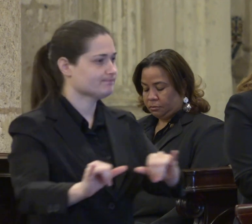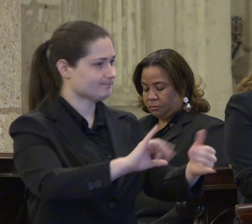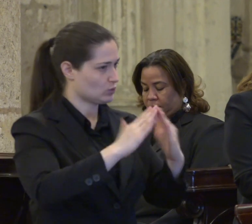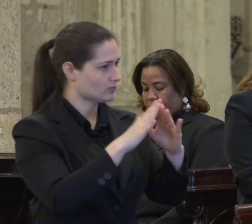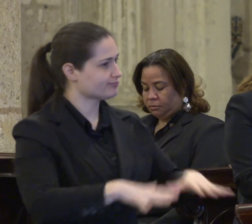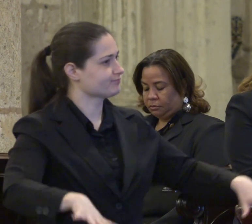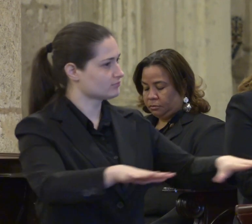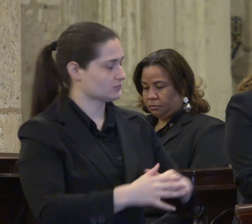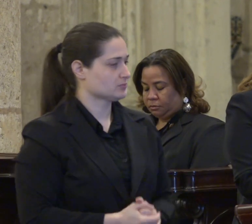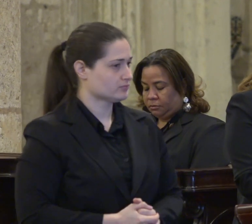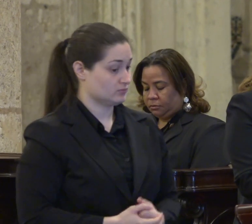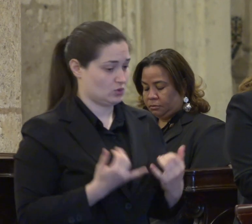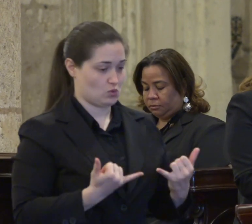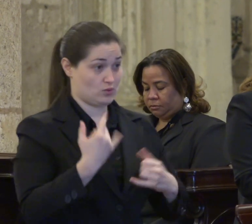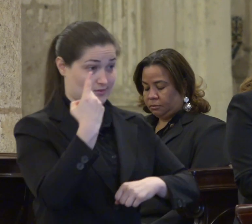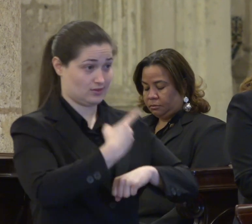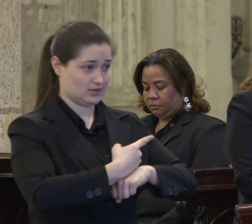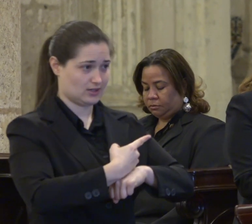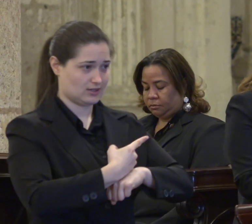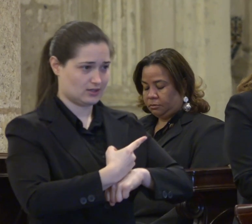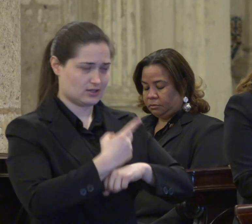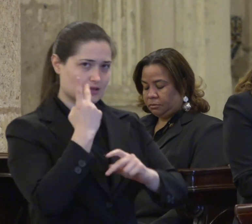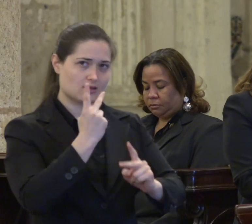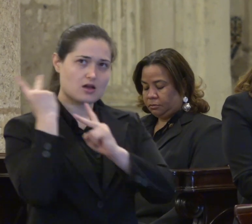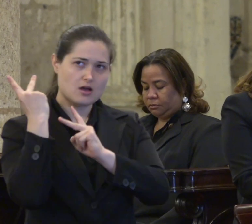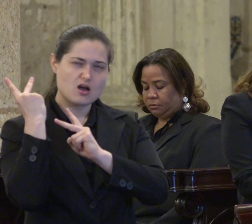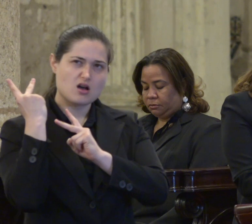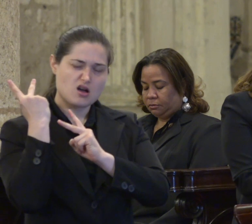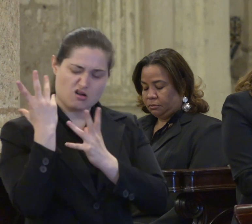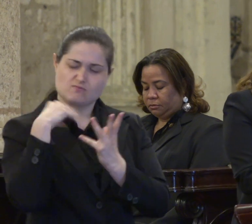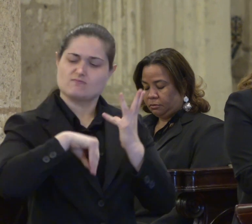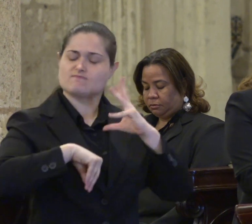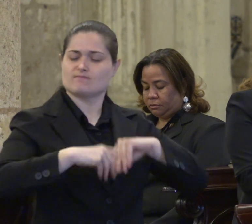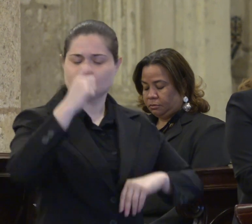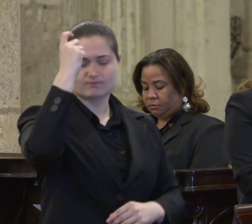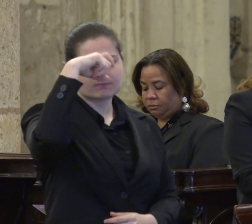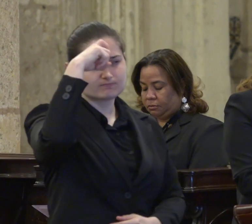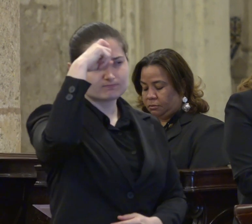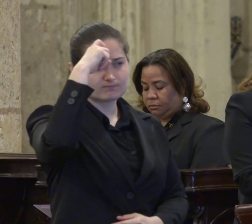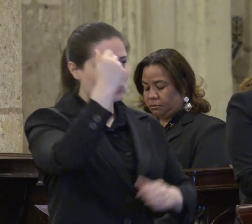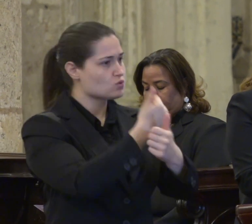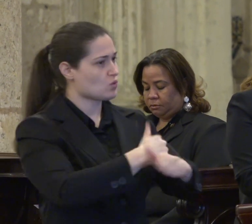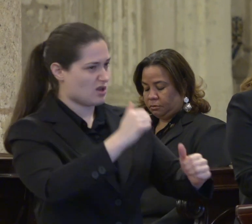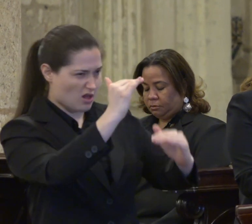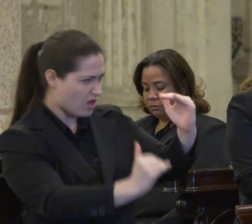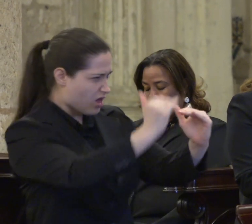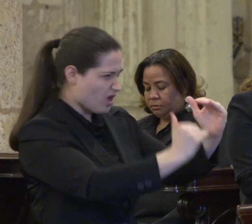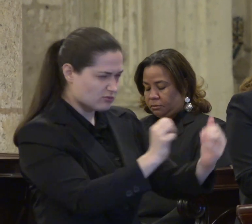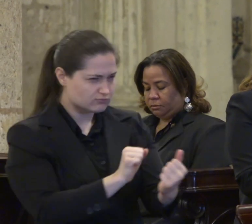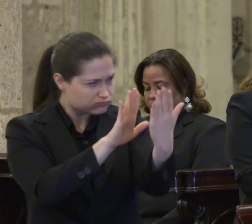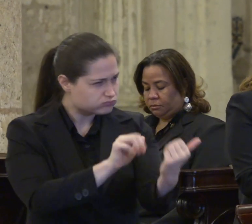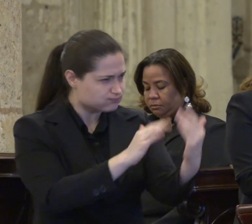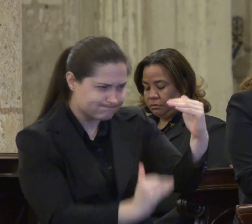simbolismo de este día sea fuente de sabiduría, que nos permita enfrentar las desigualdades estructurales,